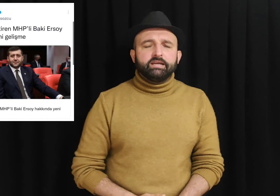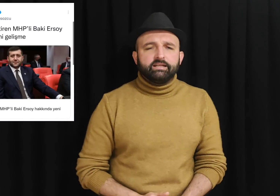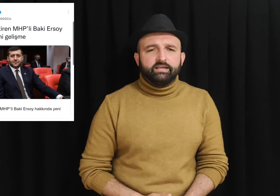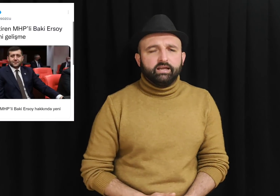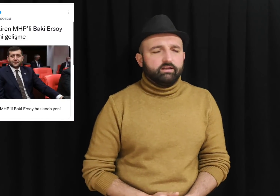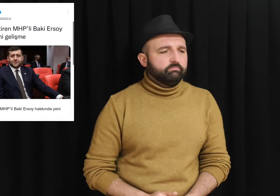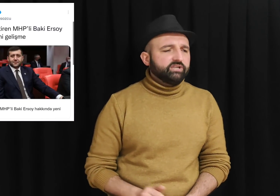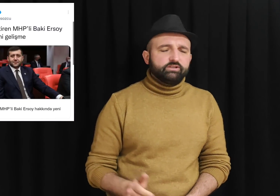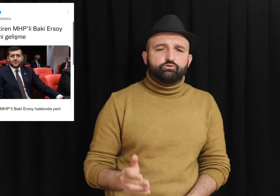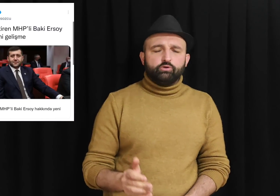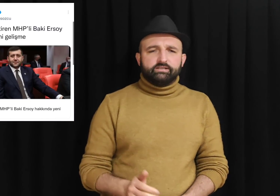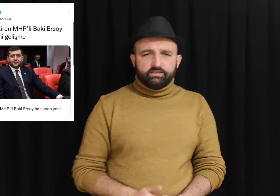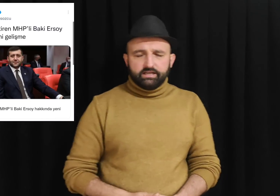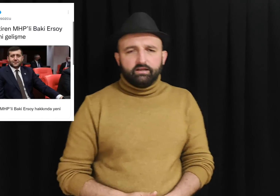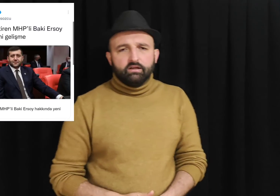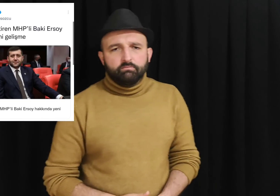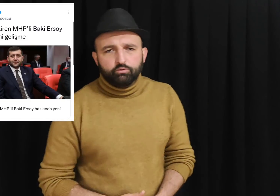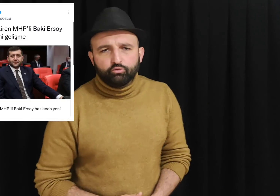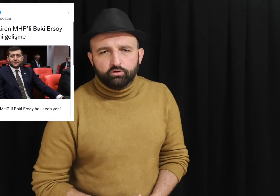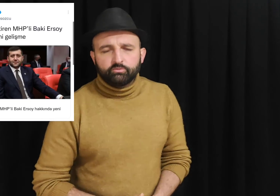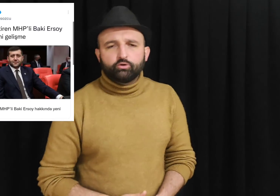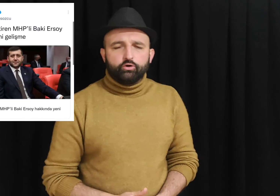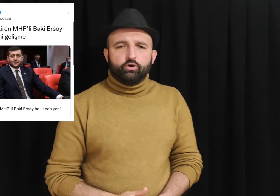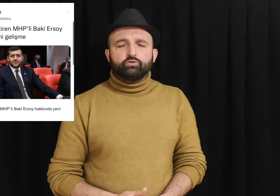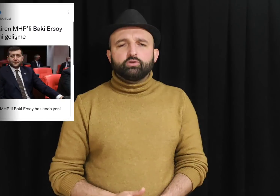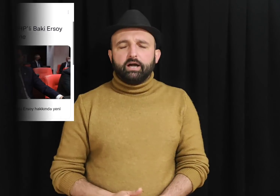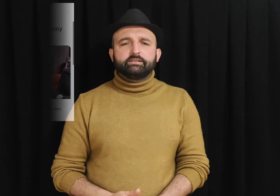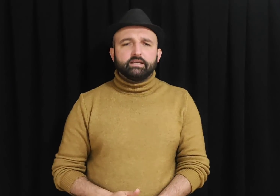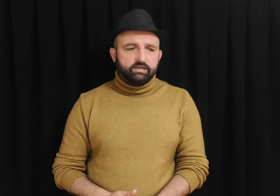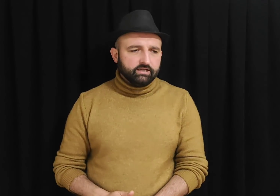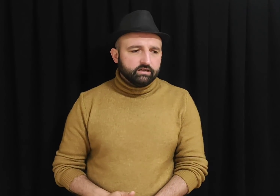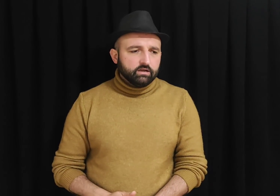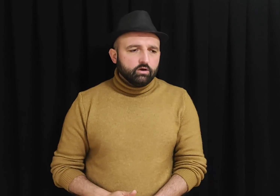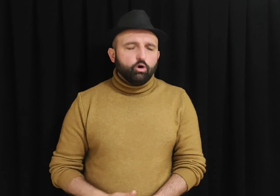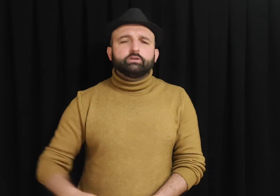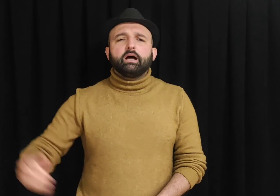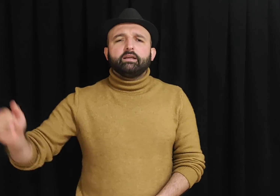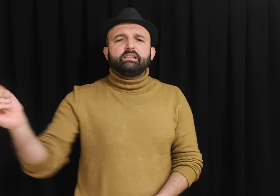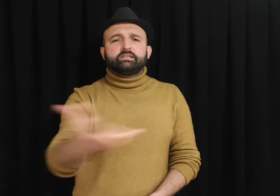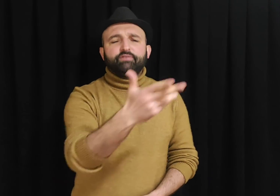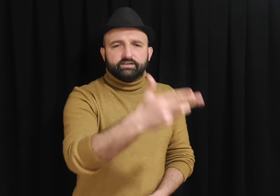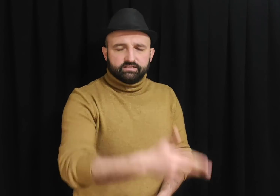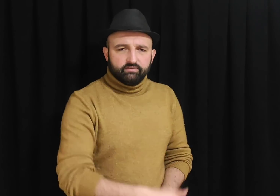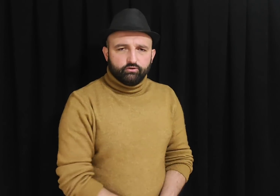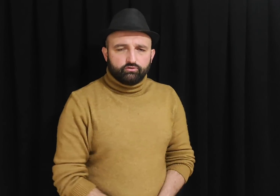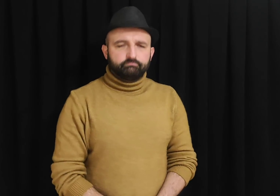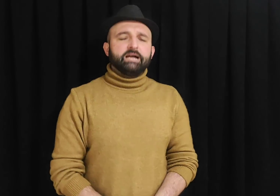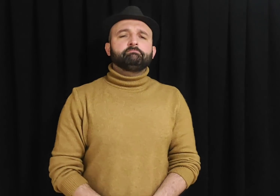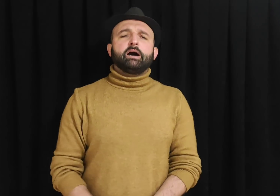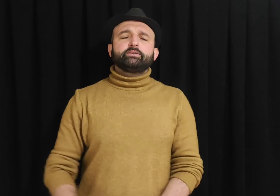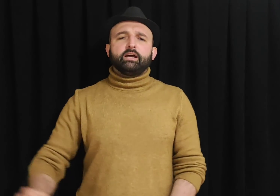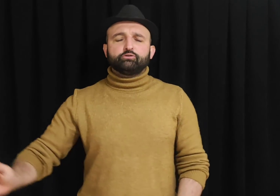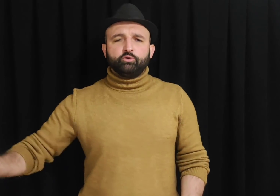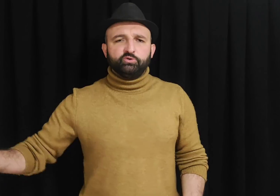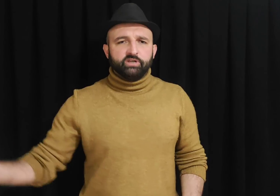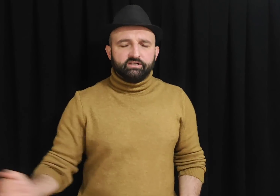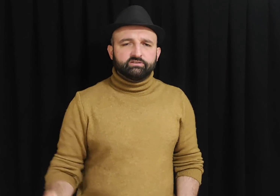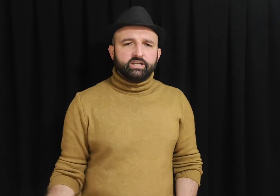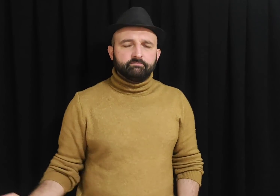Belediye Meclis üyesi de bu durumu görüyor. Kayseri'li o da istifasını veriyor. Ben Baki Ersoy'un yanındayım.